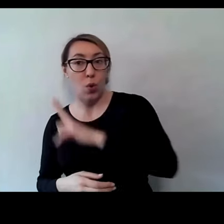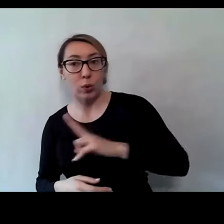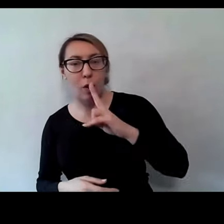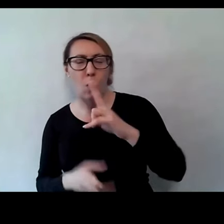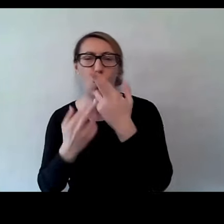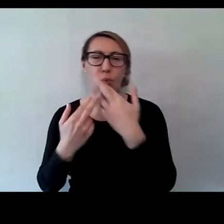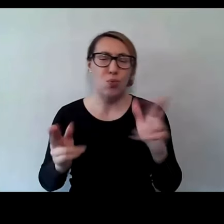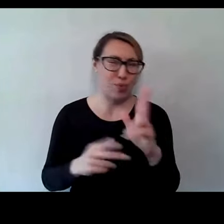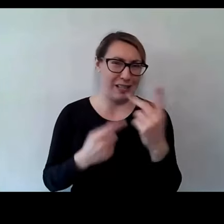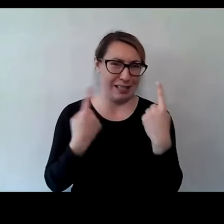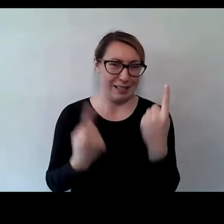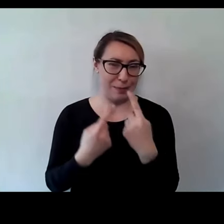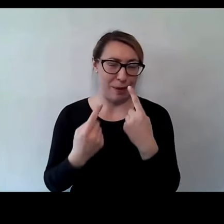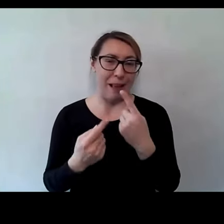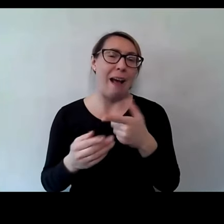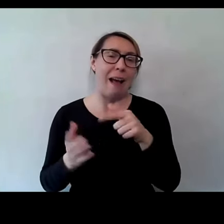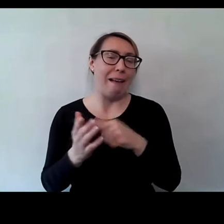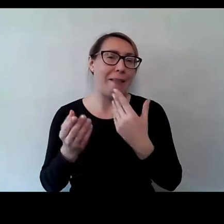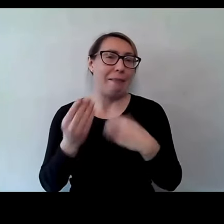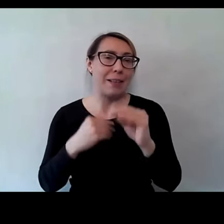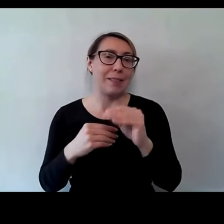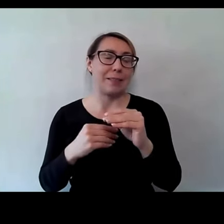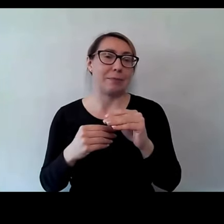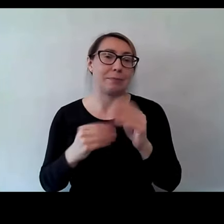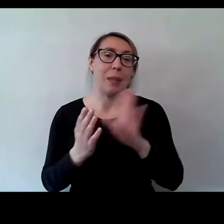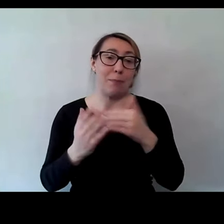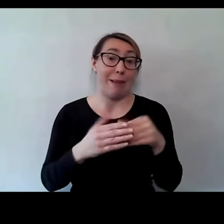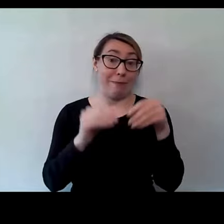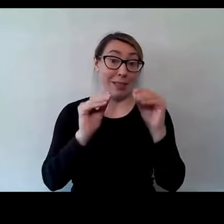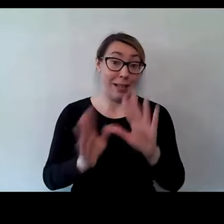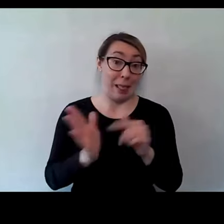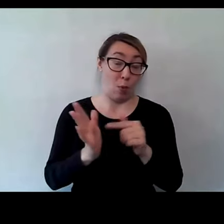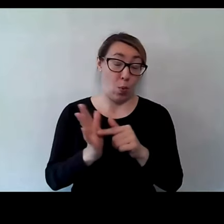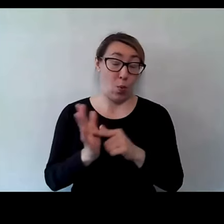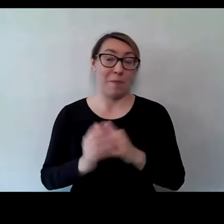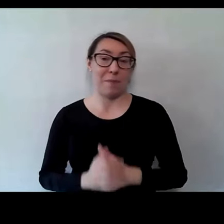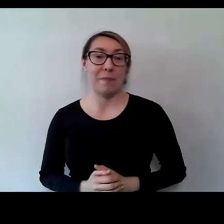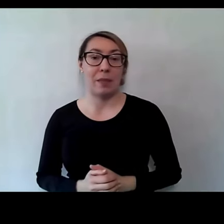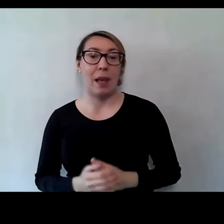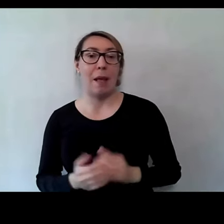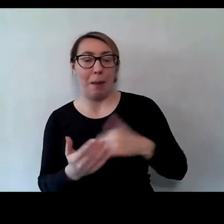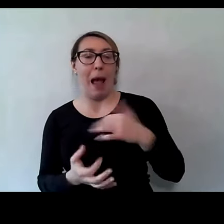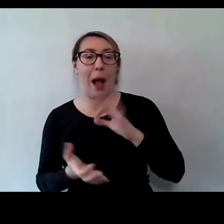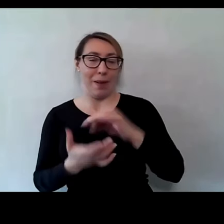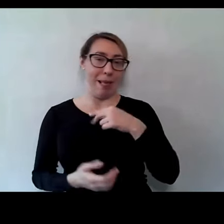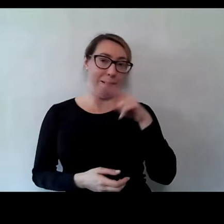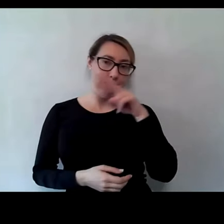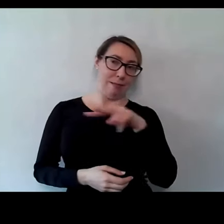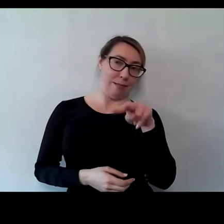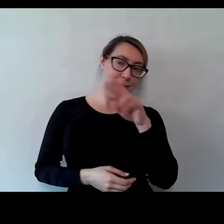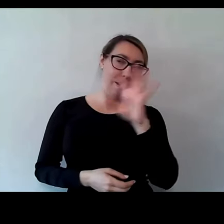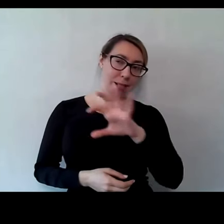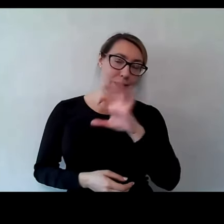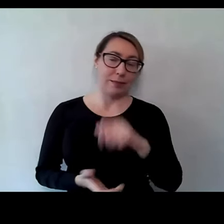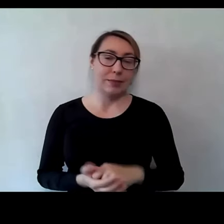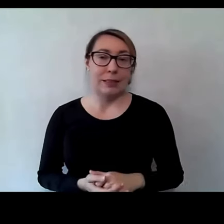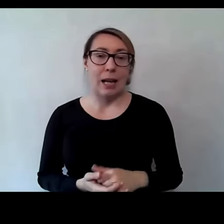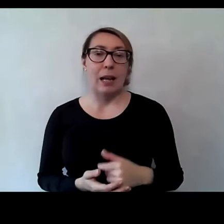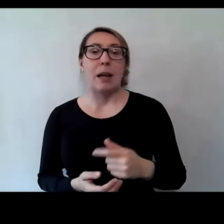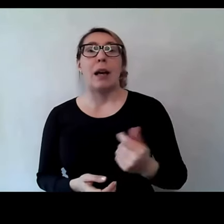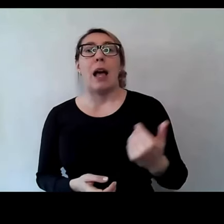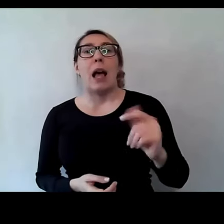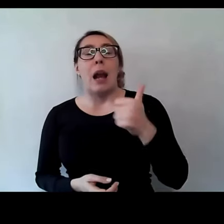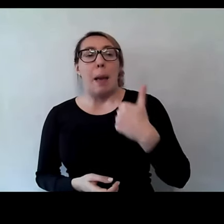m.in. w sklepie, no bo najczęściej to się dzieje w sklepie, kiedy ja to widzę. I teraz była taka